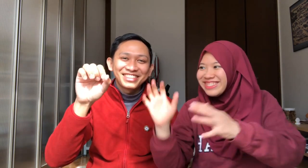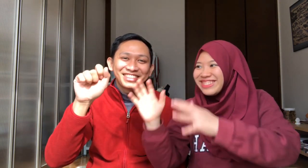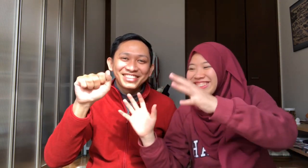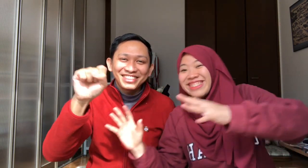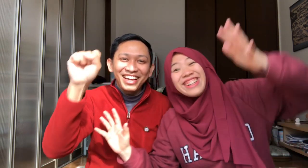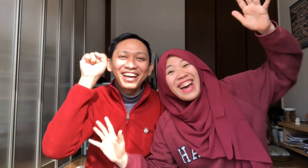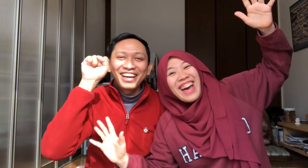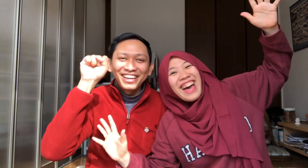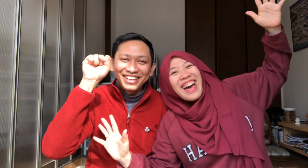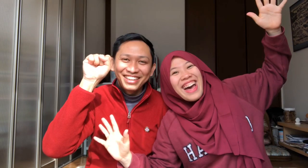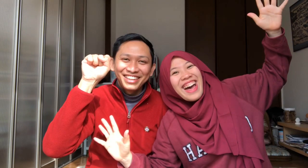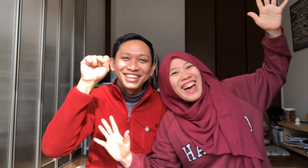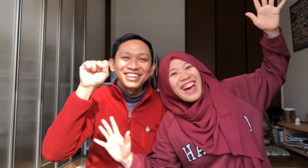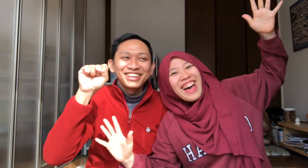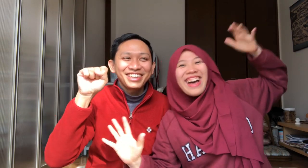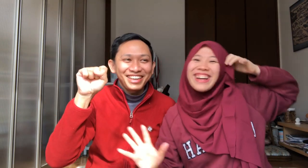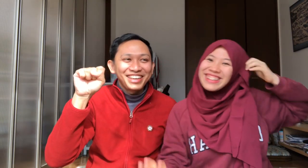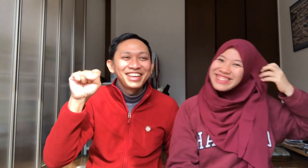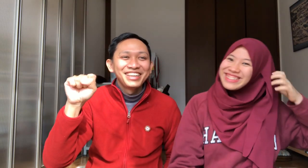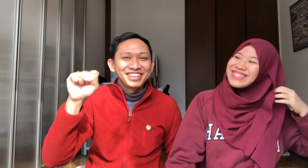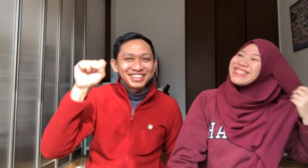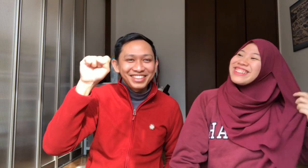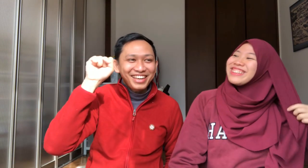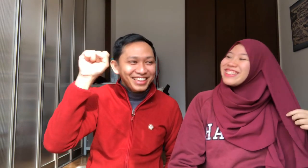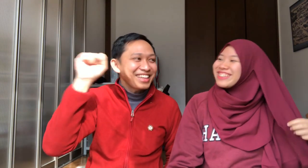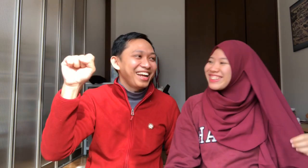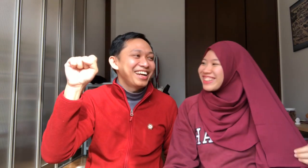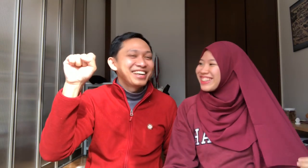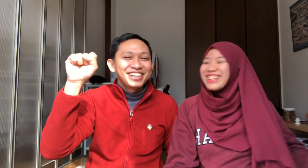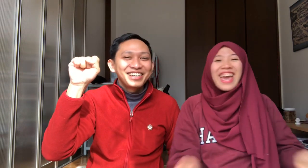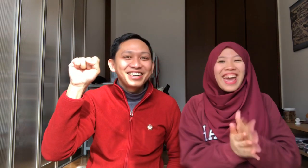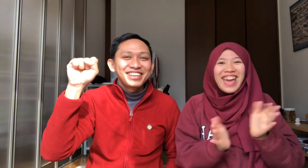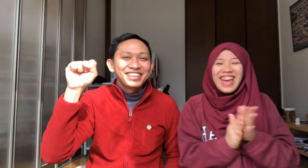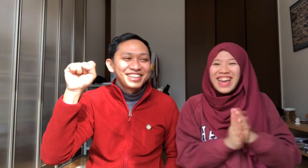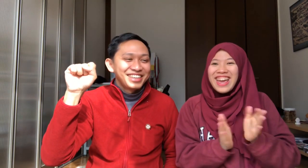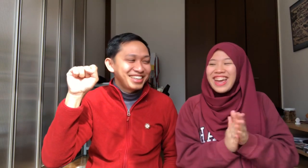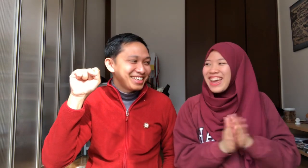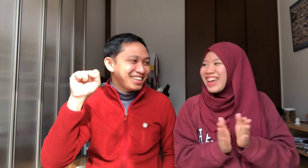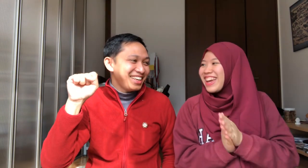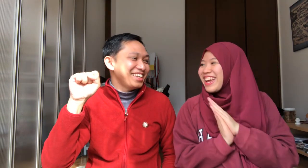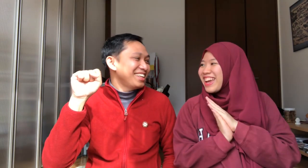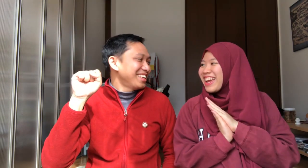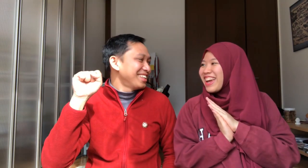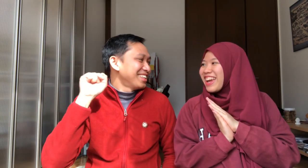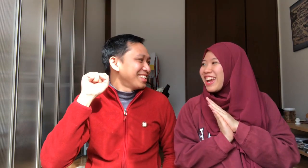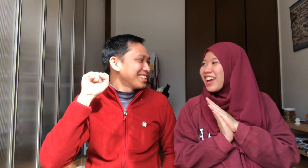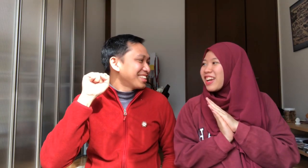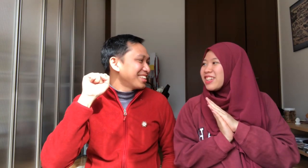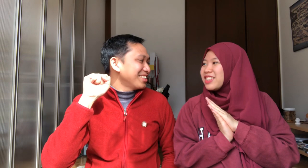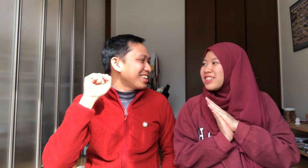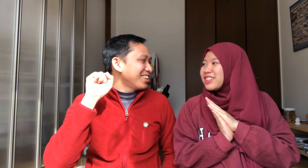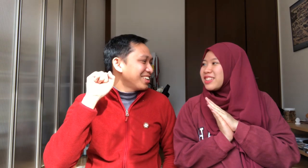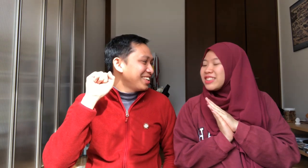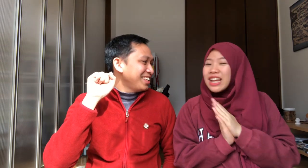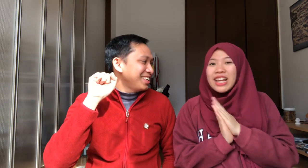Sa Oke Iya, kata Yeay Oke Terus, kalau Jadi,